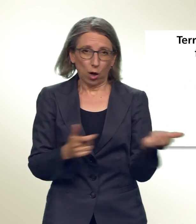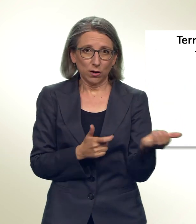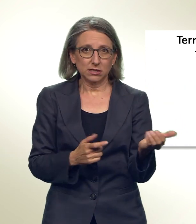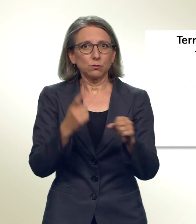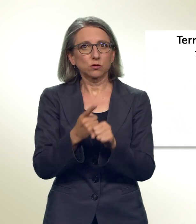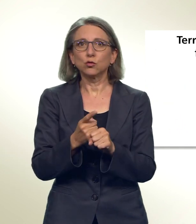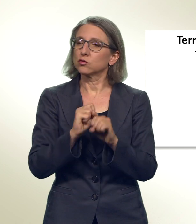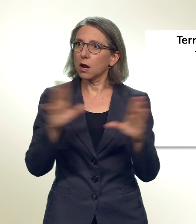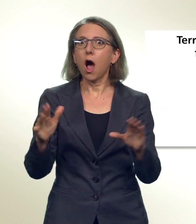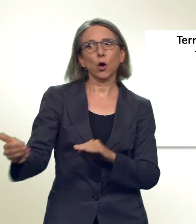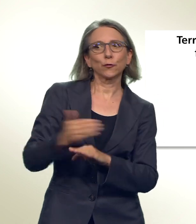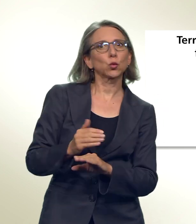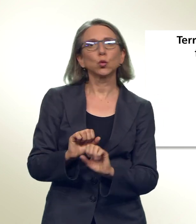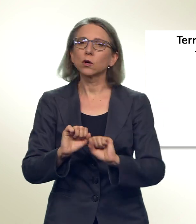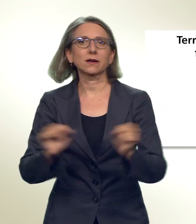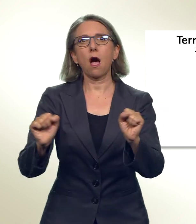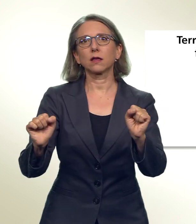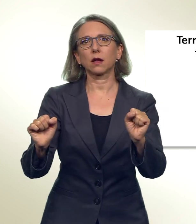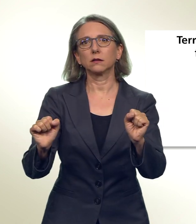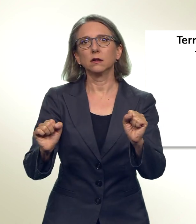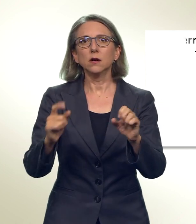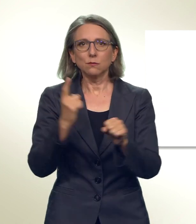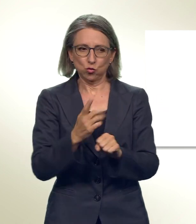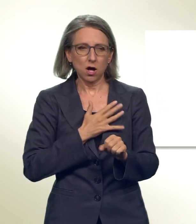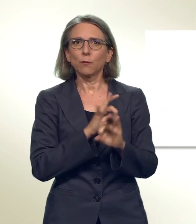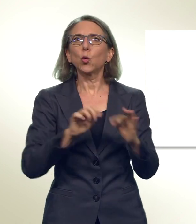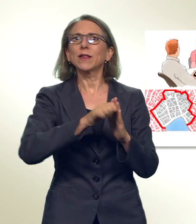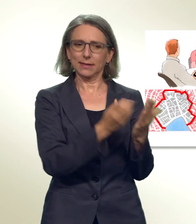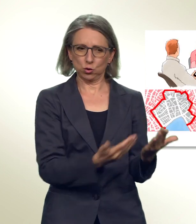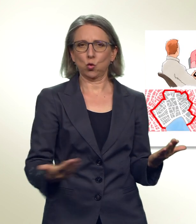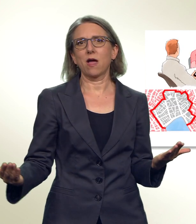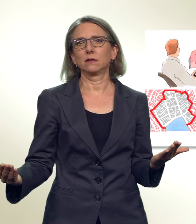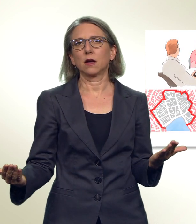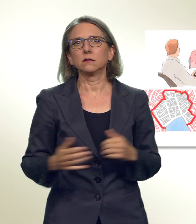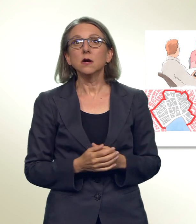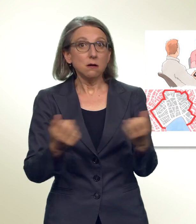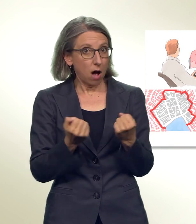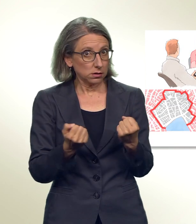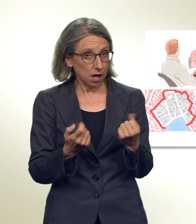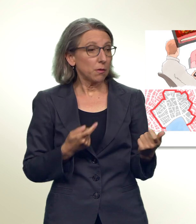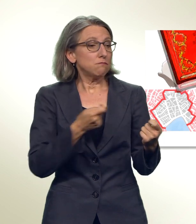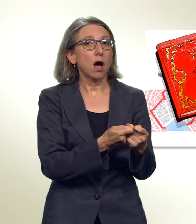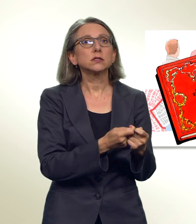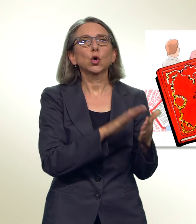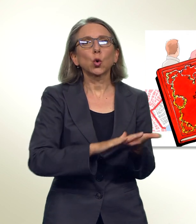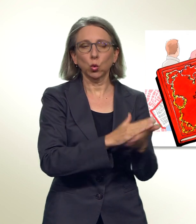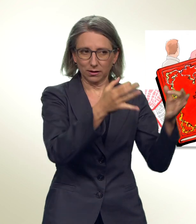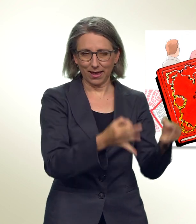bekämpft werden. Dazu brauche es wirksame Instrumente. Die Massnahmen seien vereinbar mit den Grundrechten der Europäischen